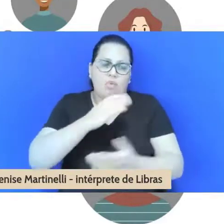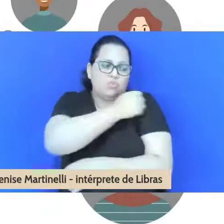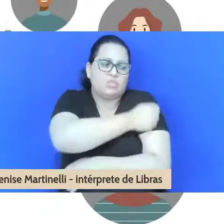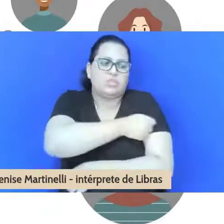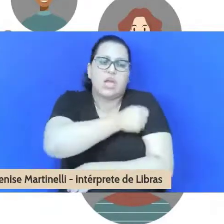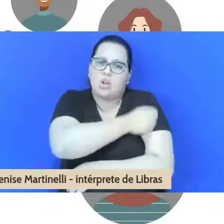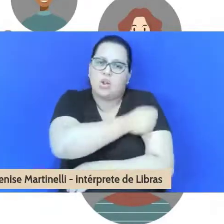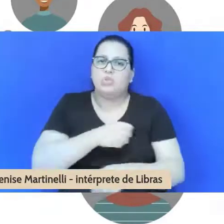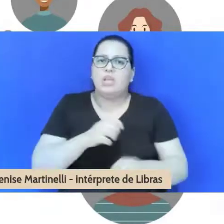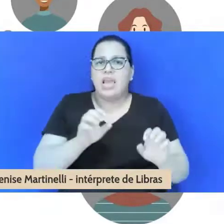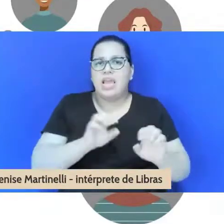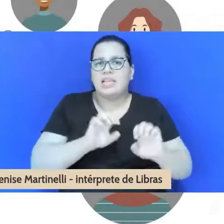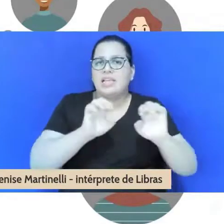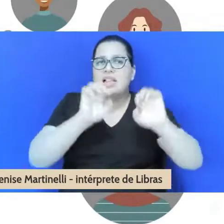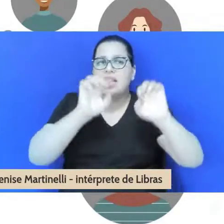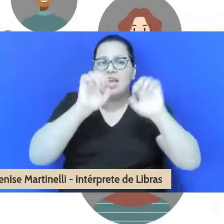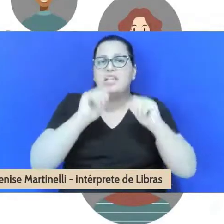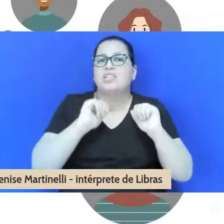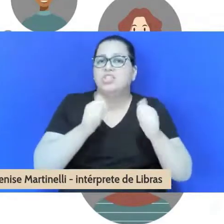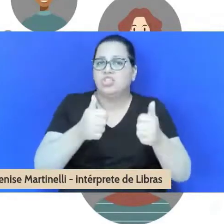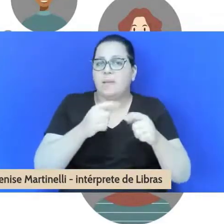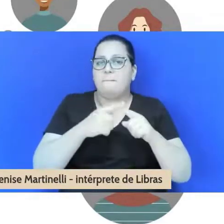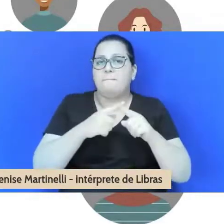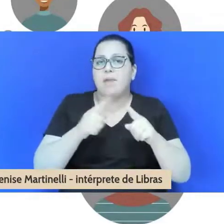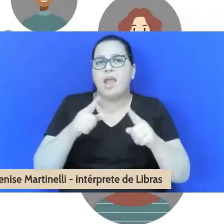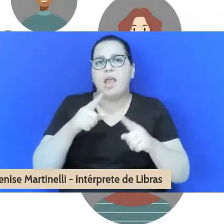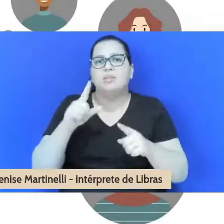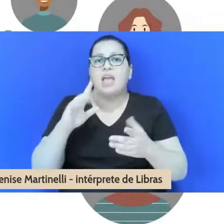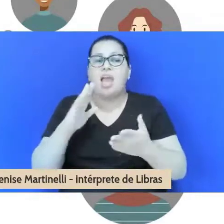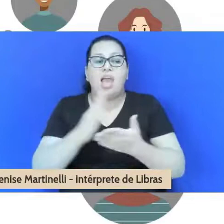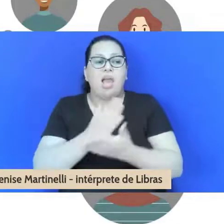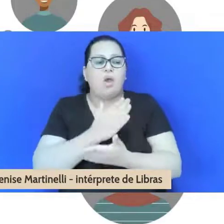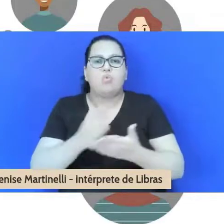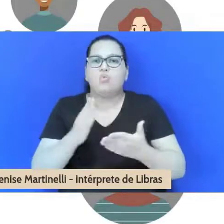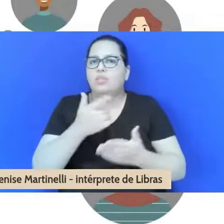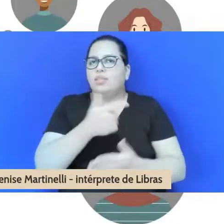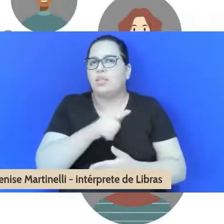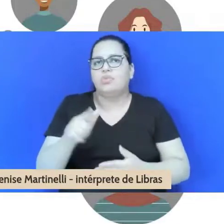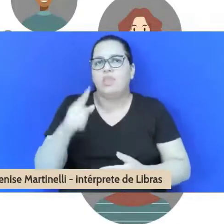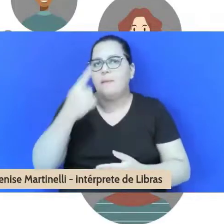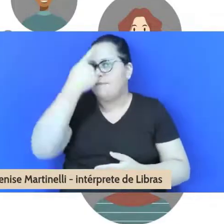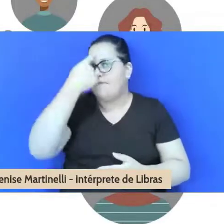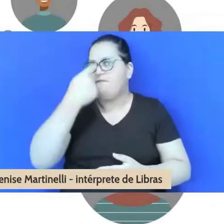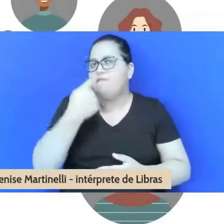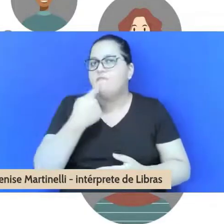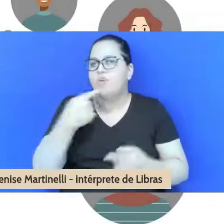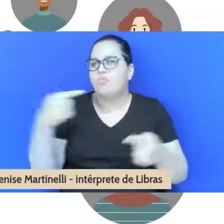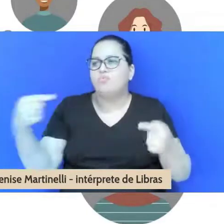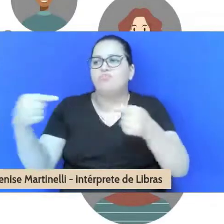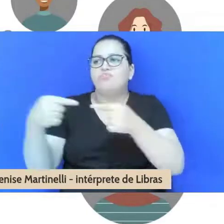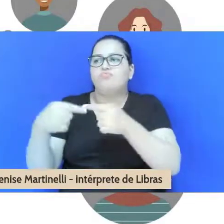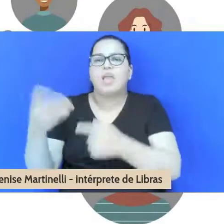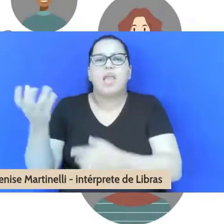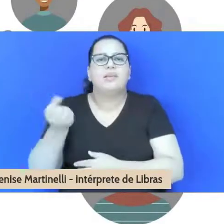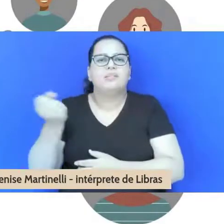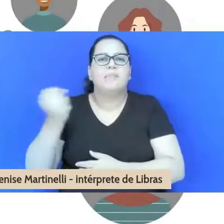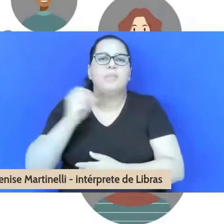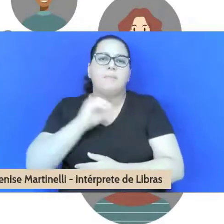na situação de vulnerabilidade para receber a bolsa. Então, é necessário um aporte pelo menos da